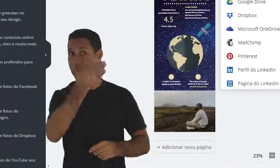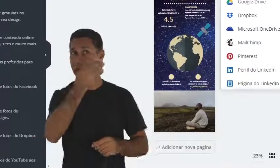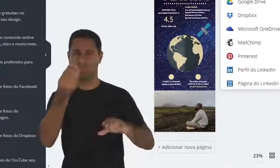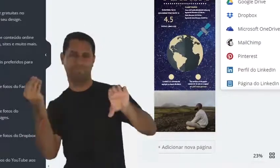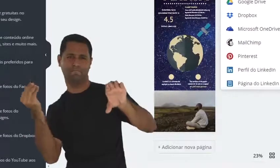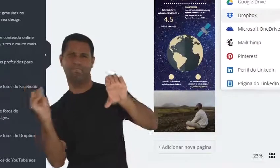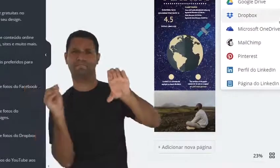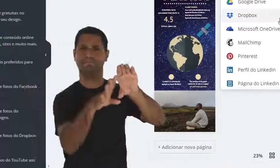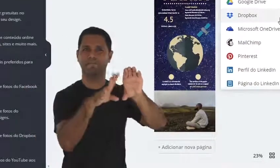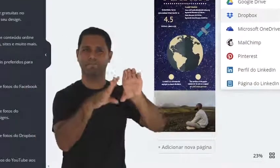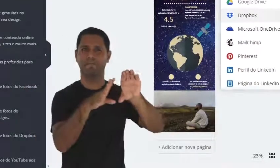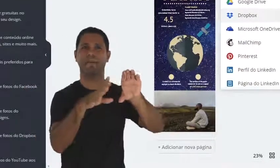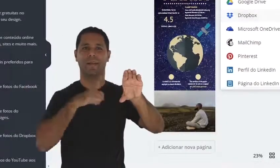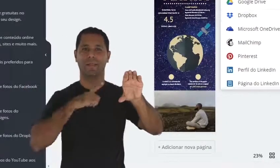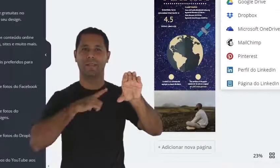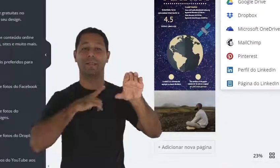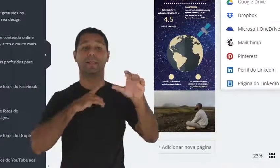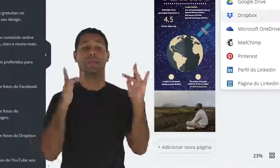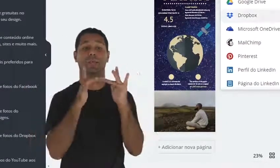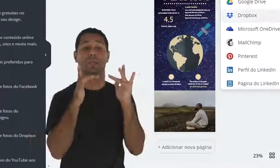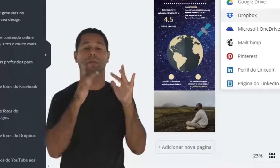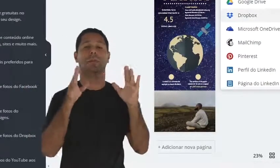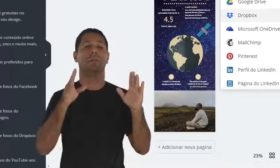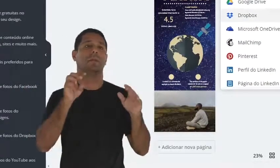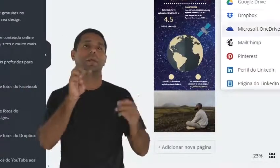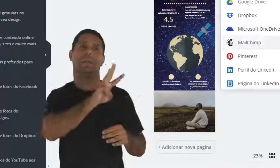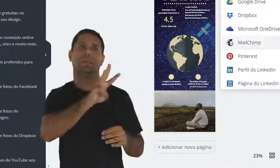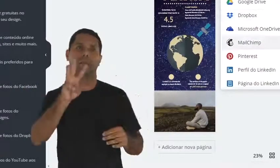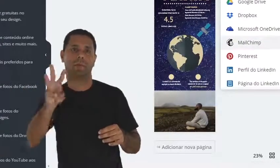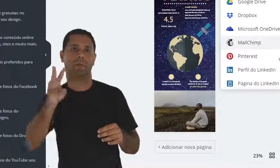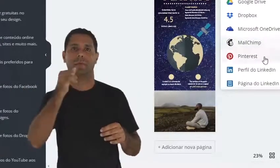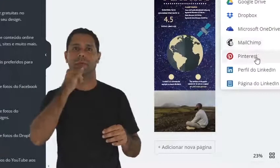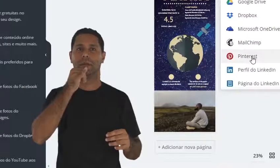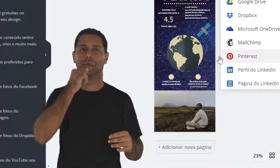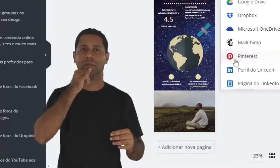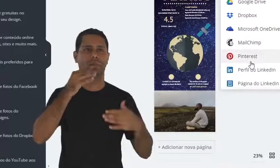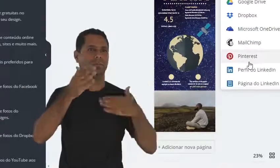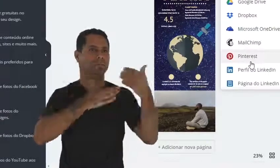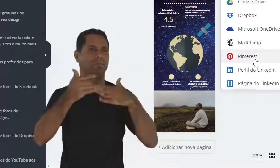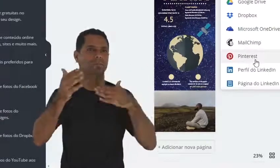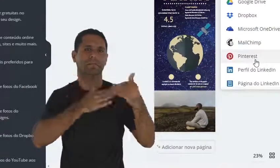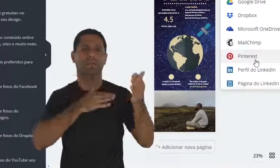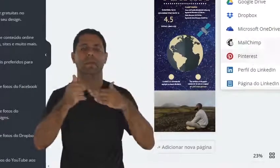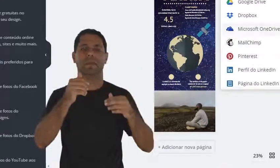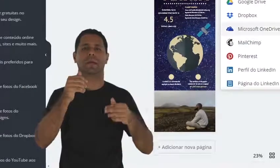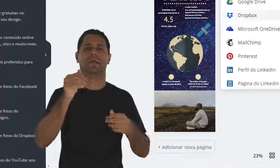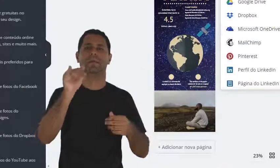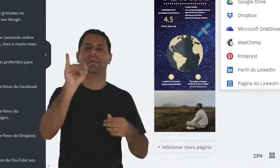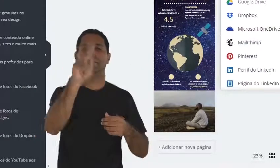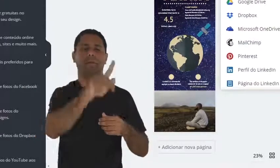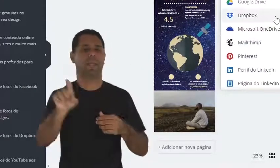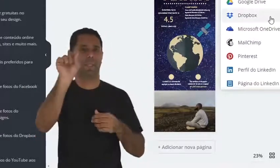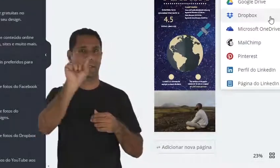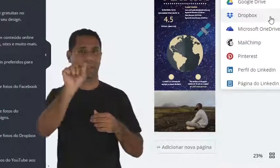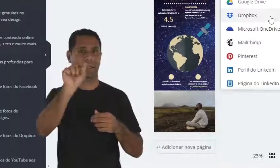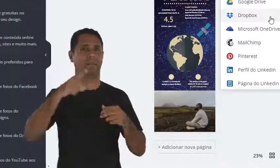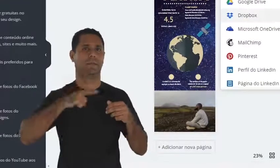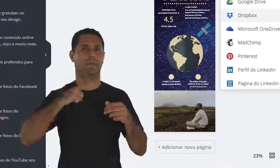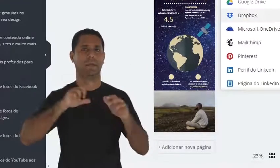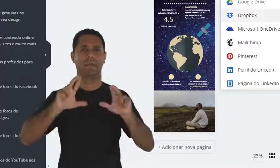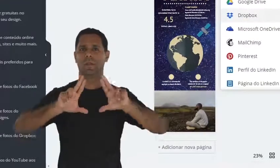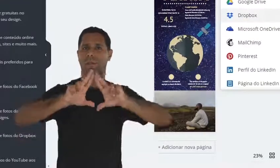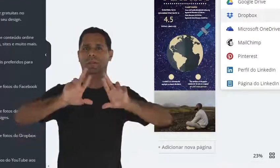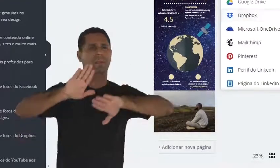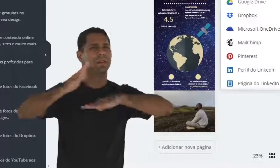publicar diretamente em um dos sites que eu já tenho. Então, por exemplo, o Pinterest. No meu